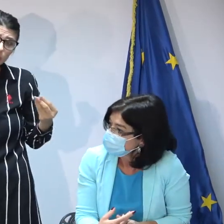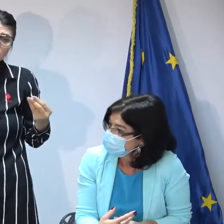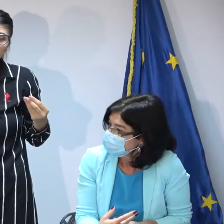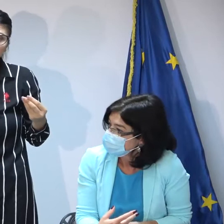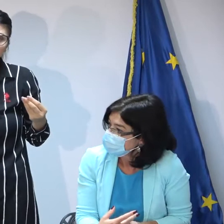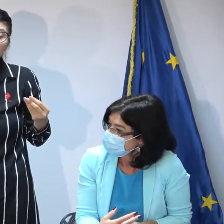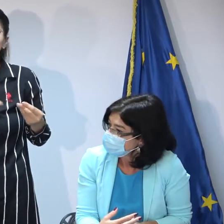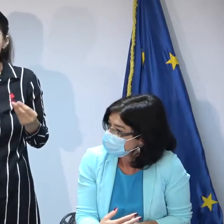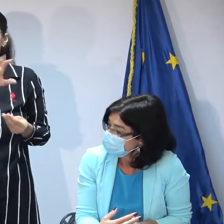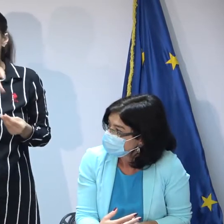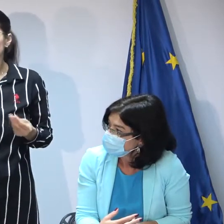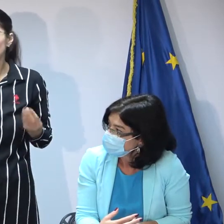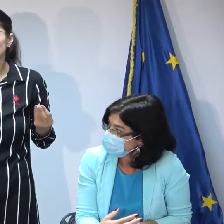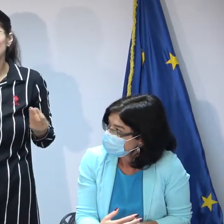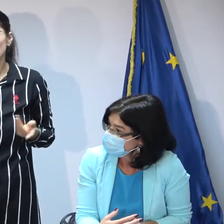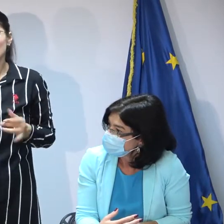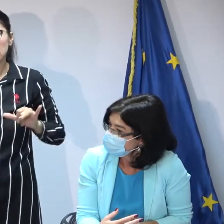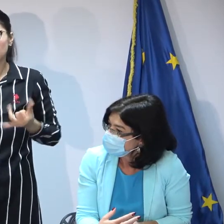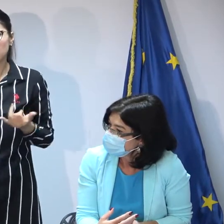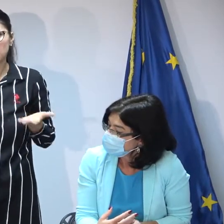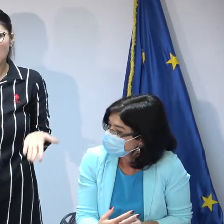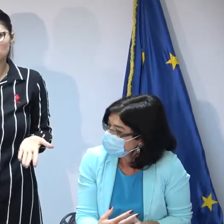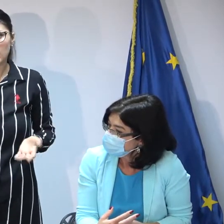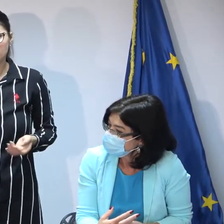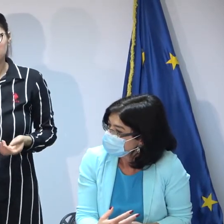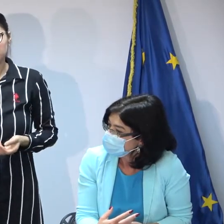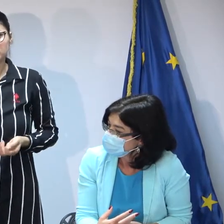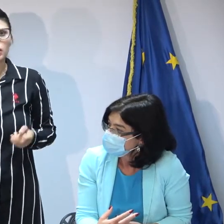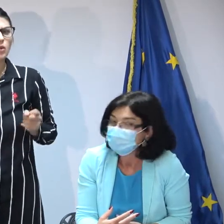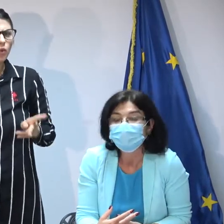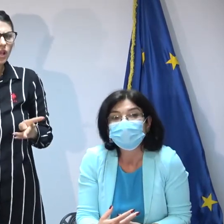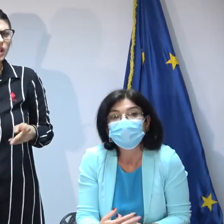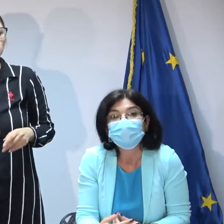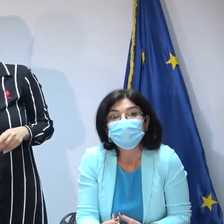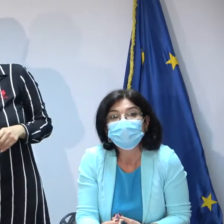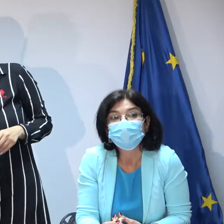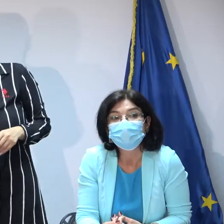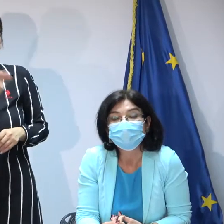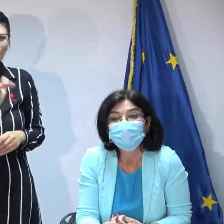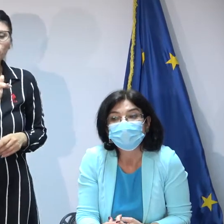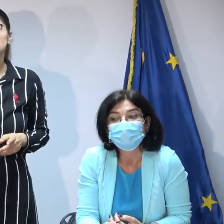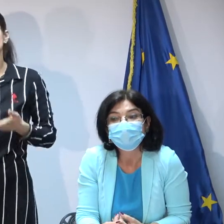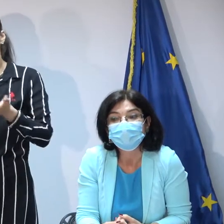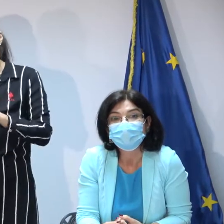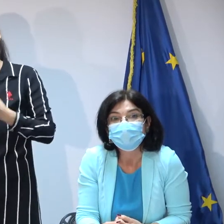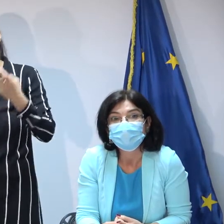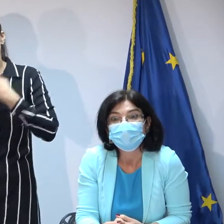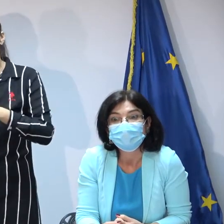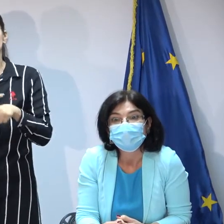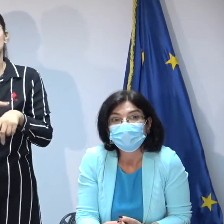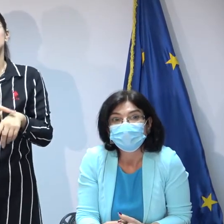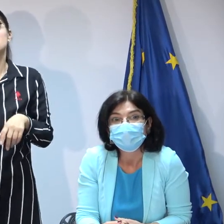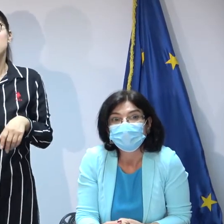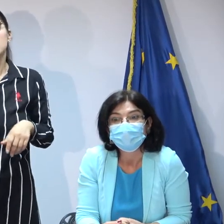situații nu se întâmplă lucrul ăsta adică ok îl sună copilul sau îl caută la intervale de